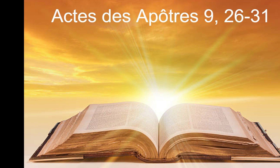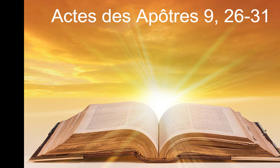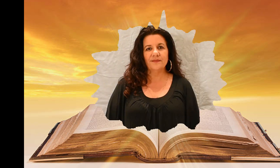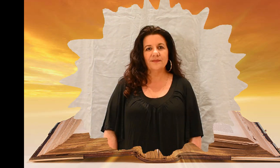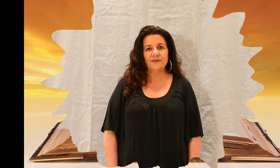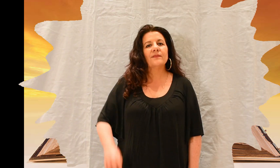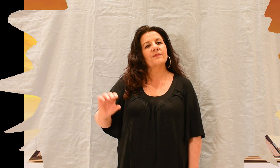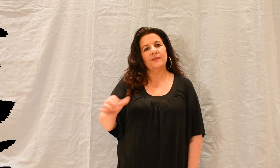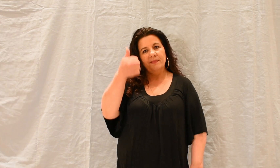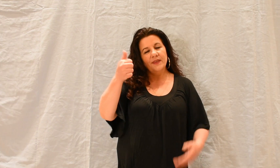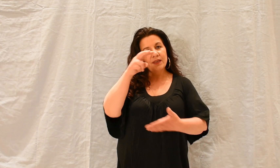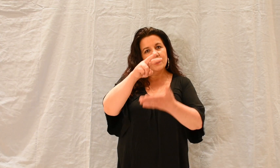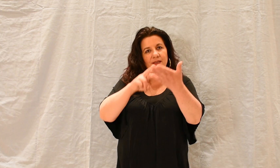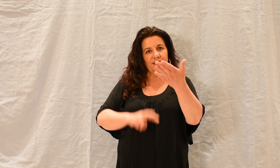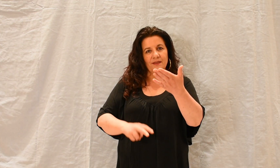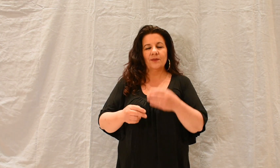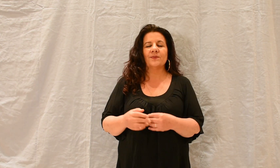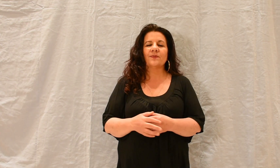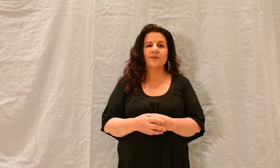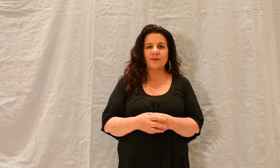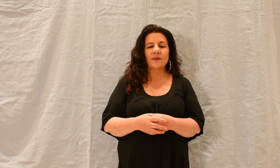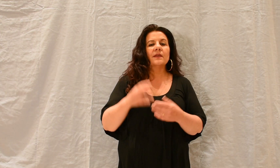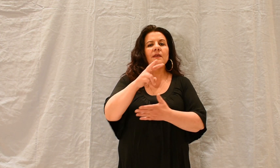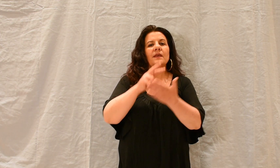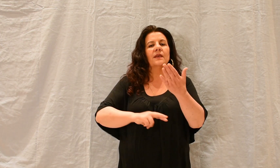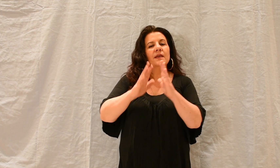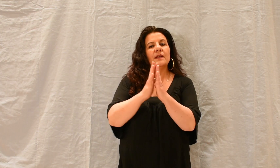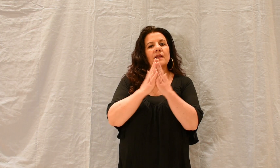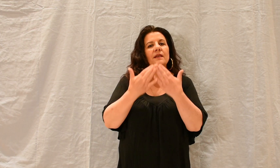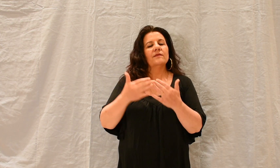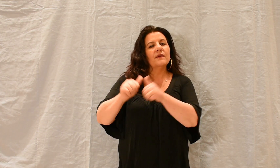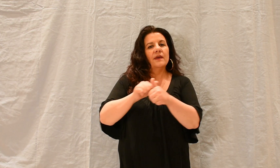La première lecture Lecture du livre des actes des apôtres